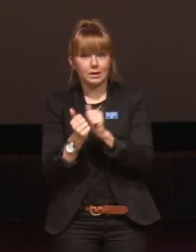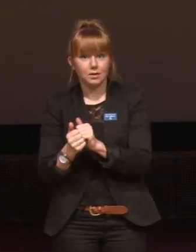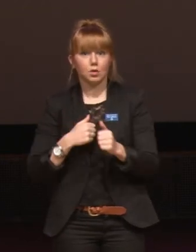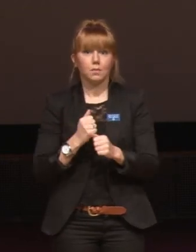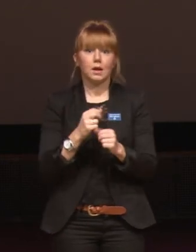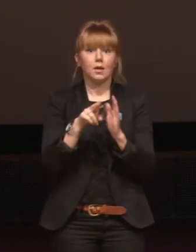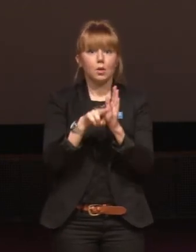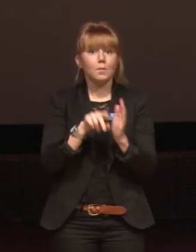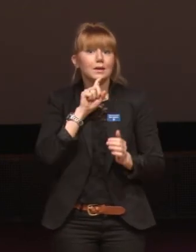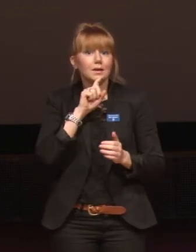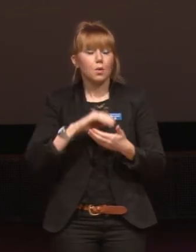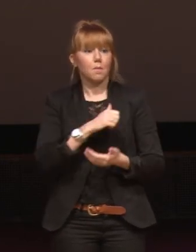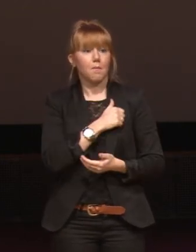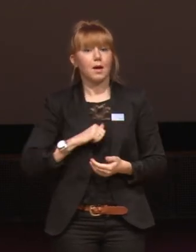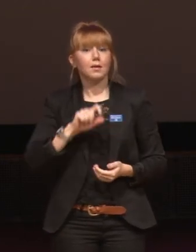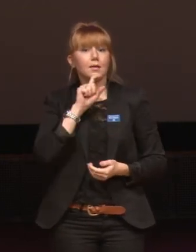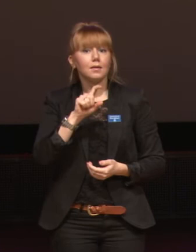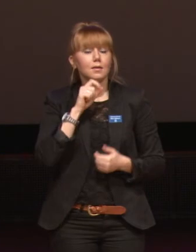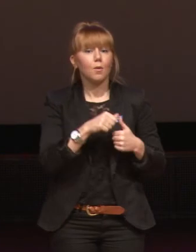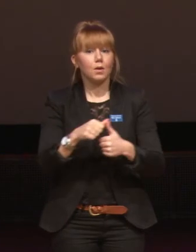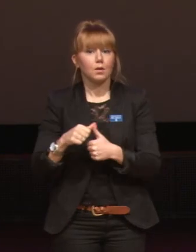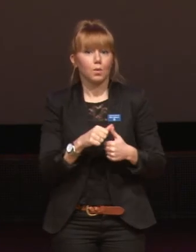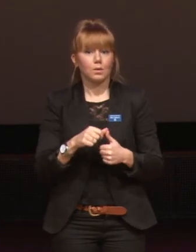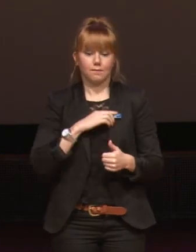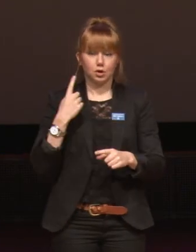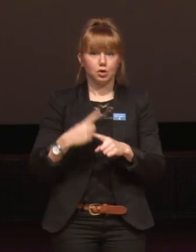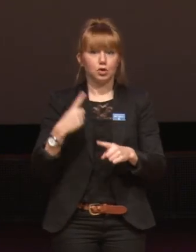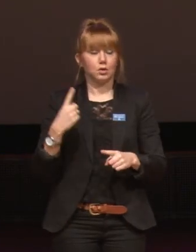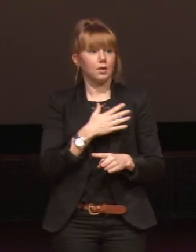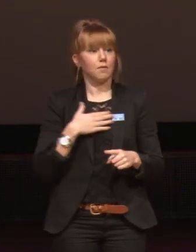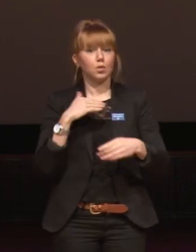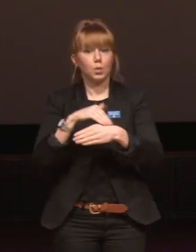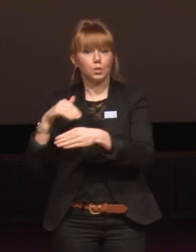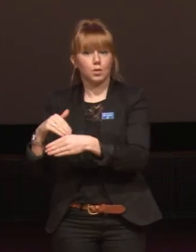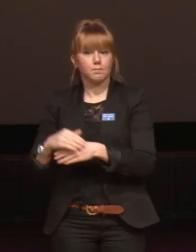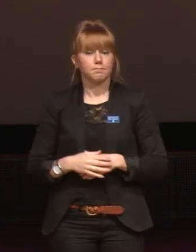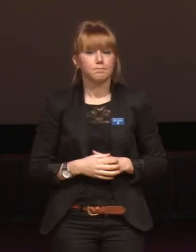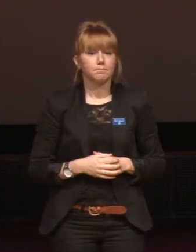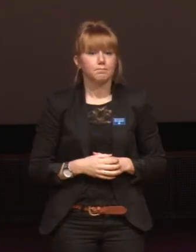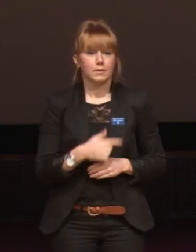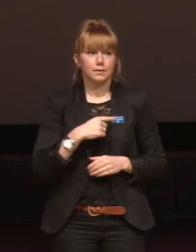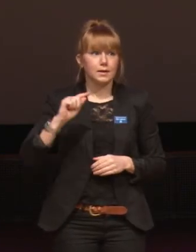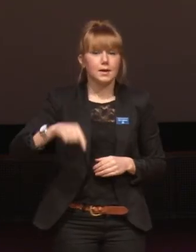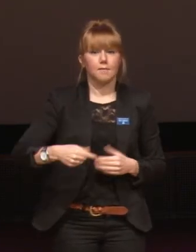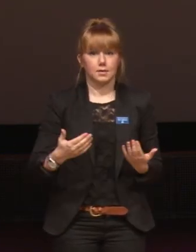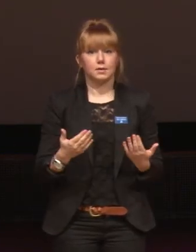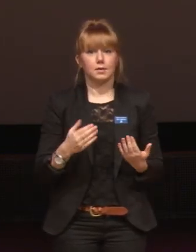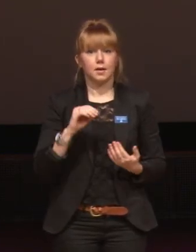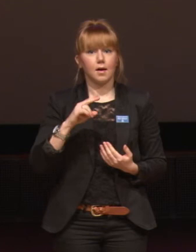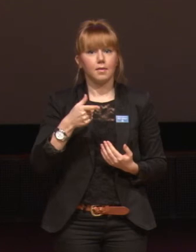normkritisk och maktkritisk organisation och vi är tydliga i vårt budskap. Vi kräver en